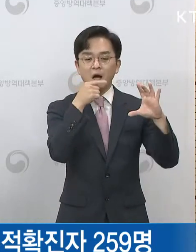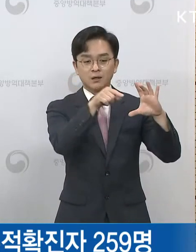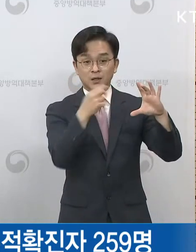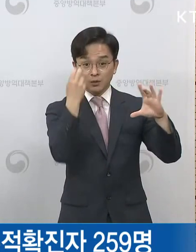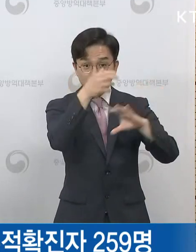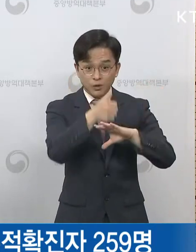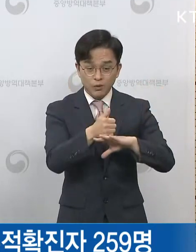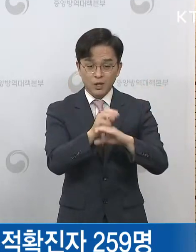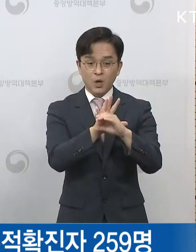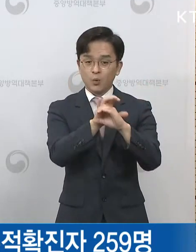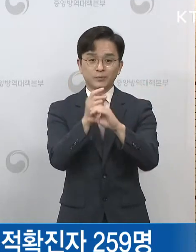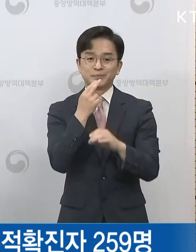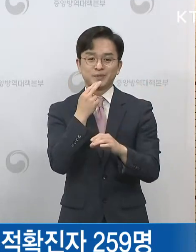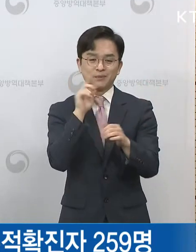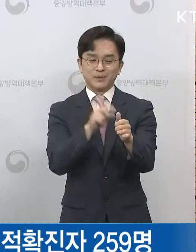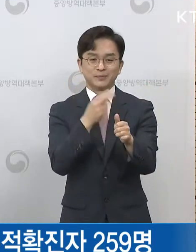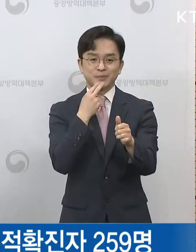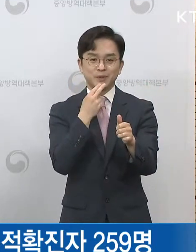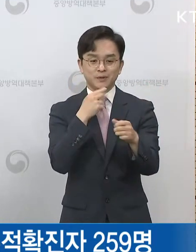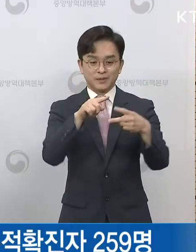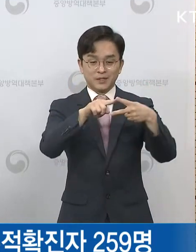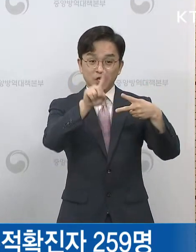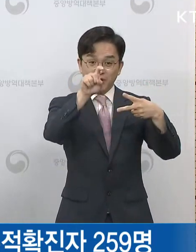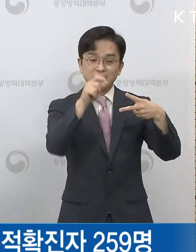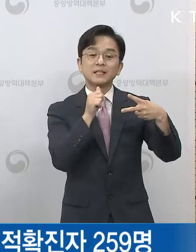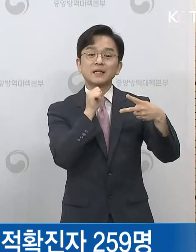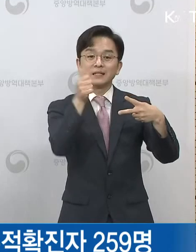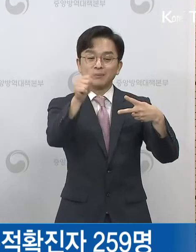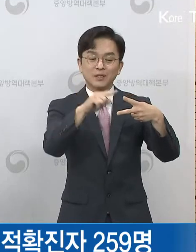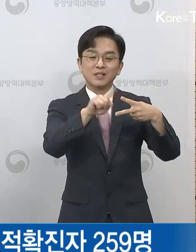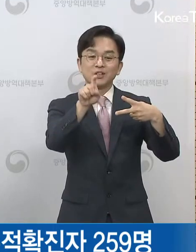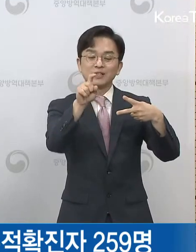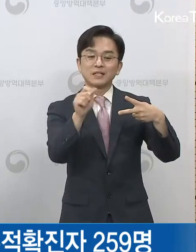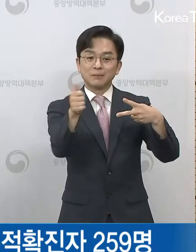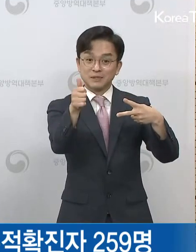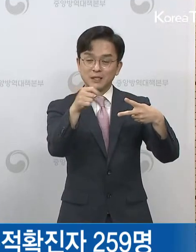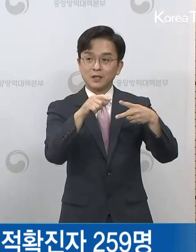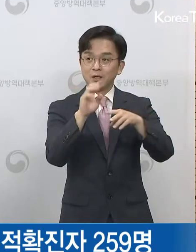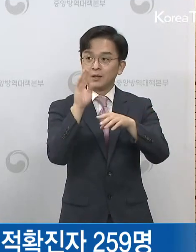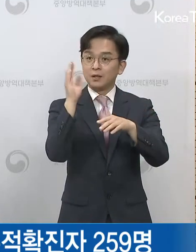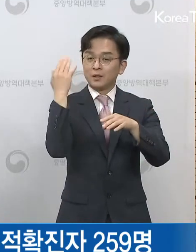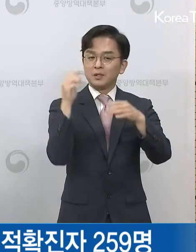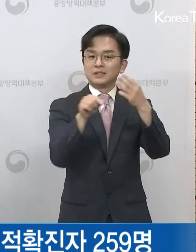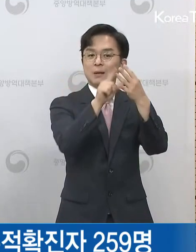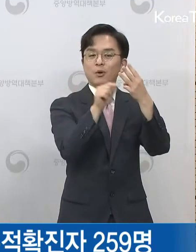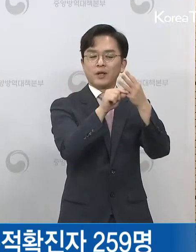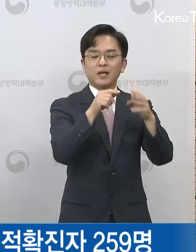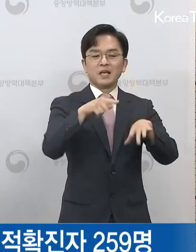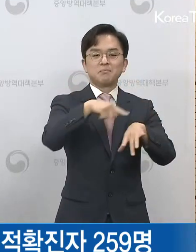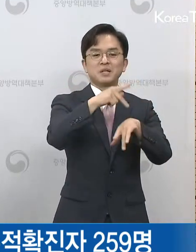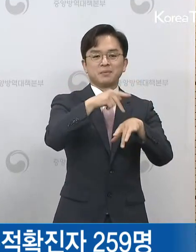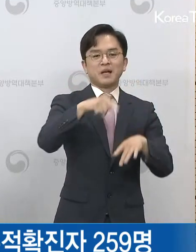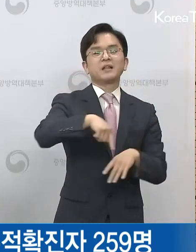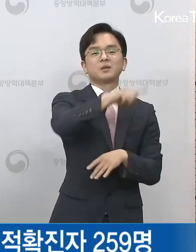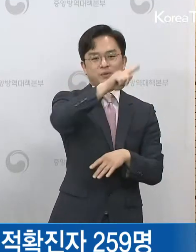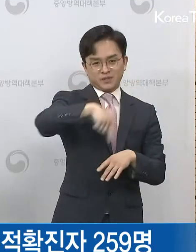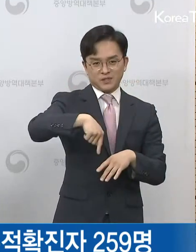11살 남아의 경우에는 올해 1월부터 3월 중에 필리핀을 방문한 사실이 확인되었습니다.